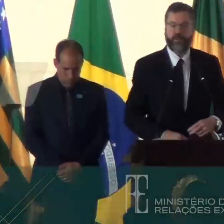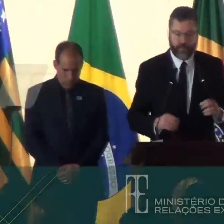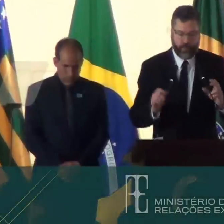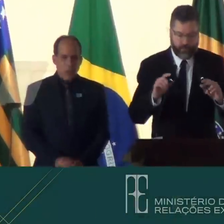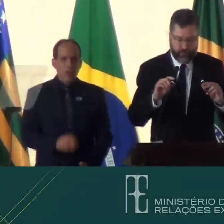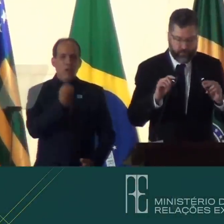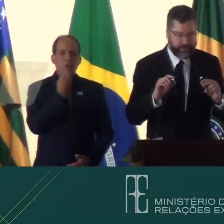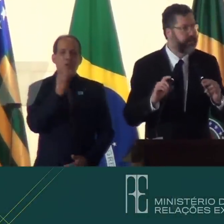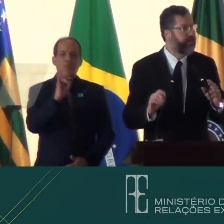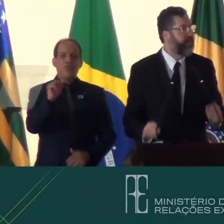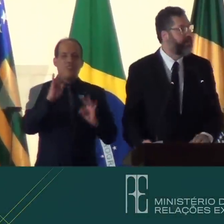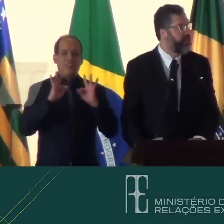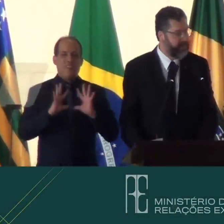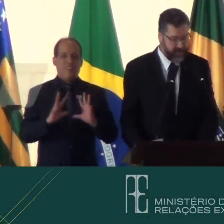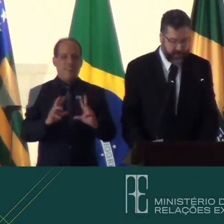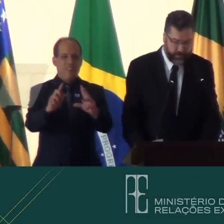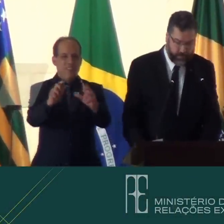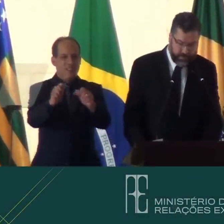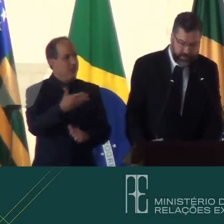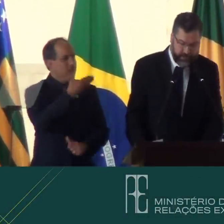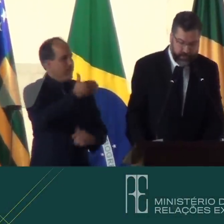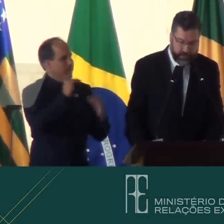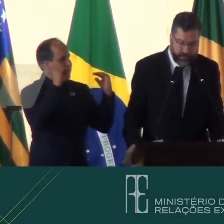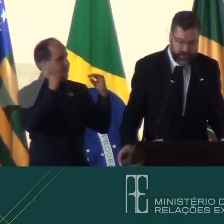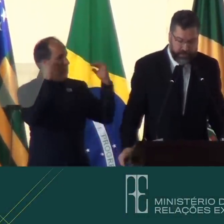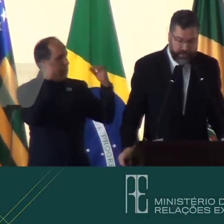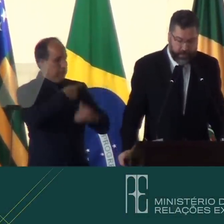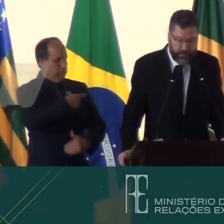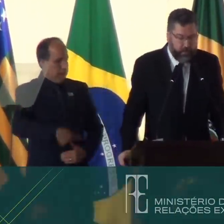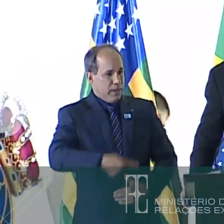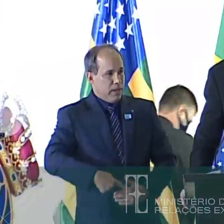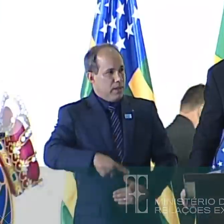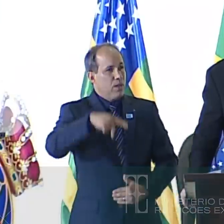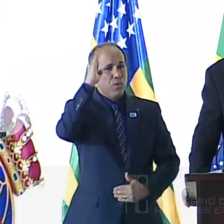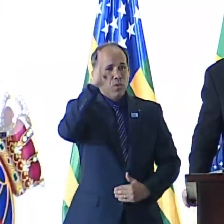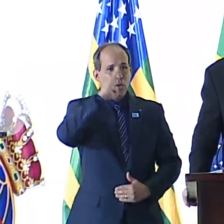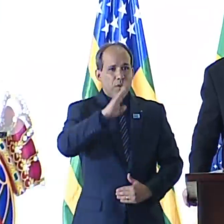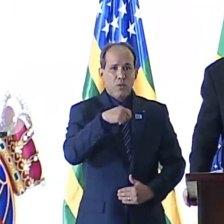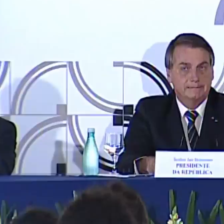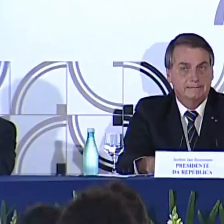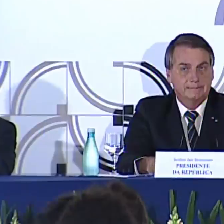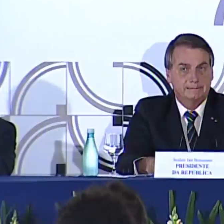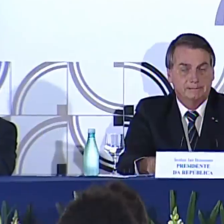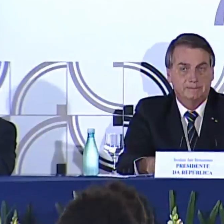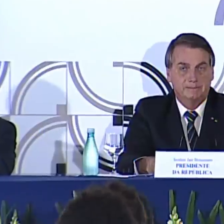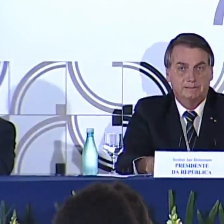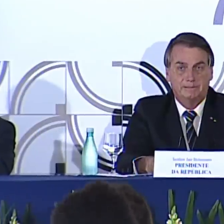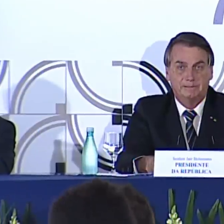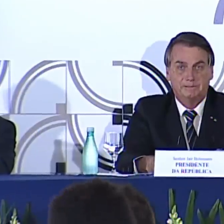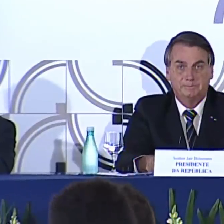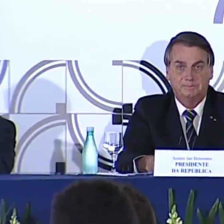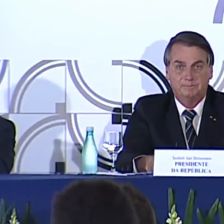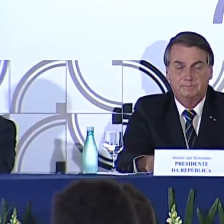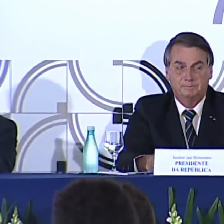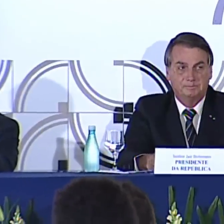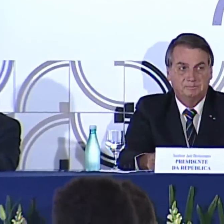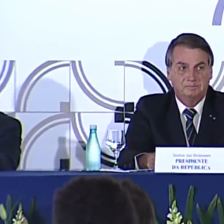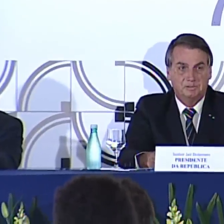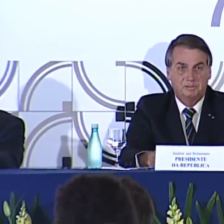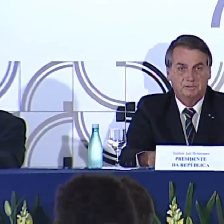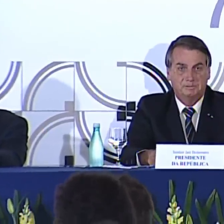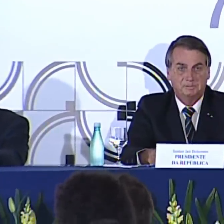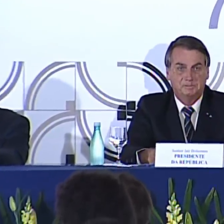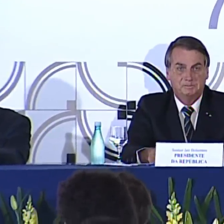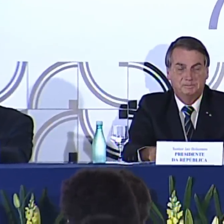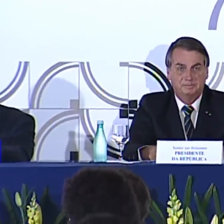Bom dia a todos, excelentíssimo senhor presidente da República, Jair Bolsonaro, excelentíssima primeira-dama,